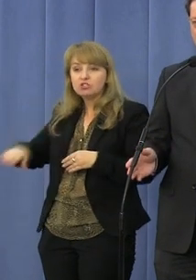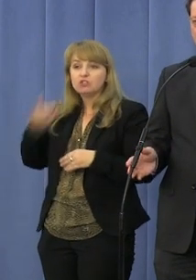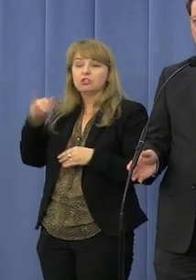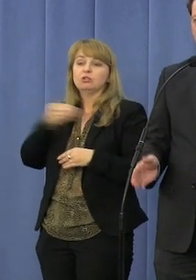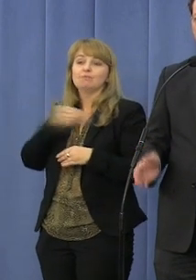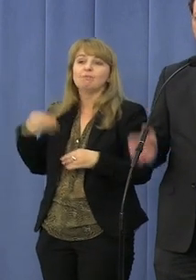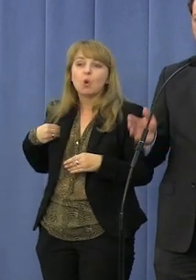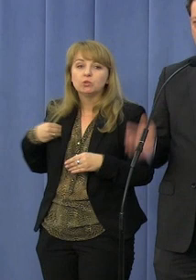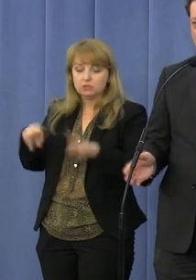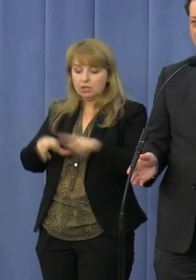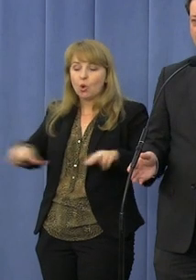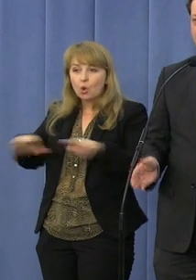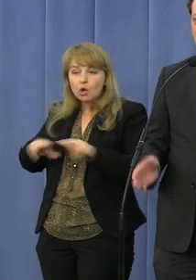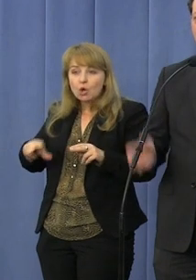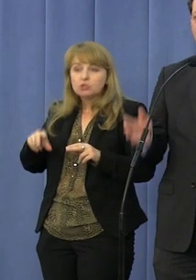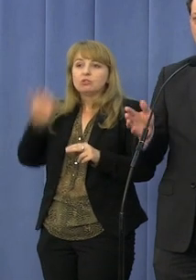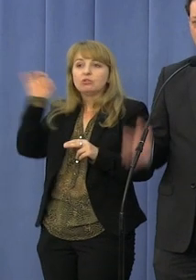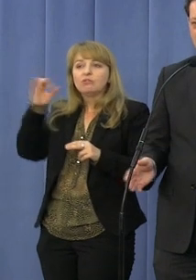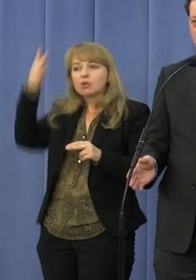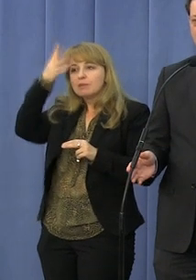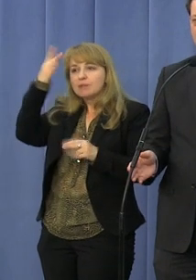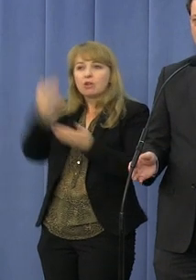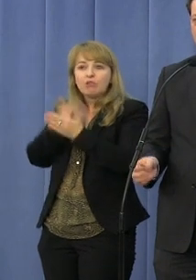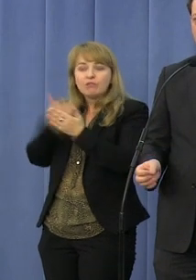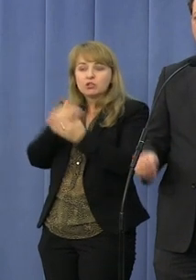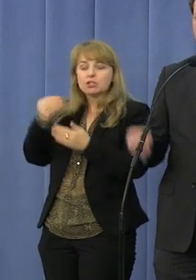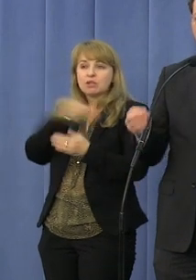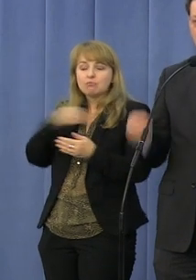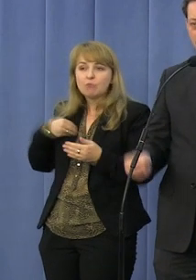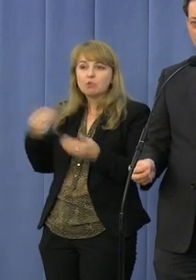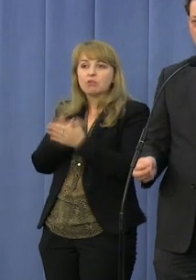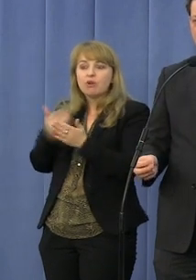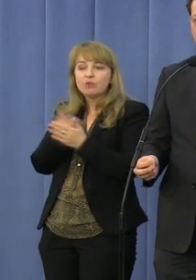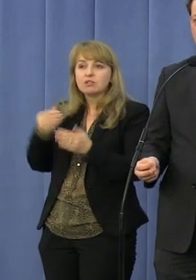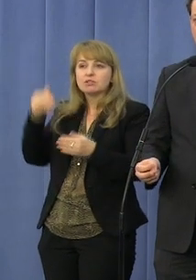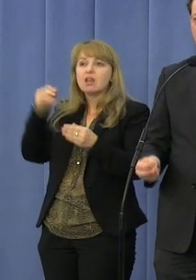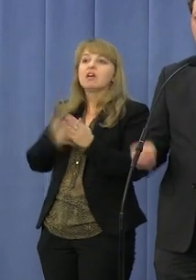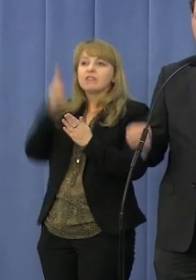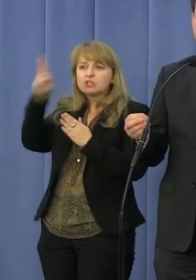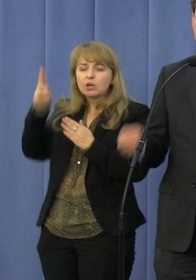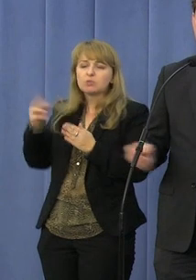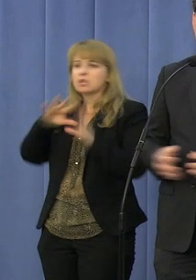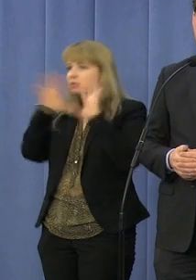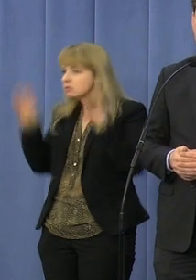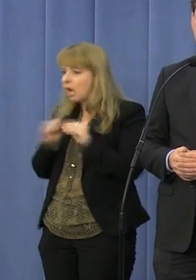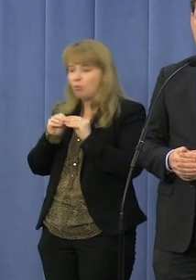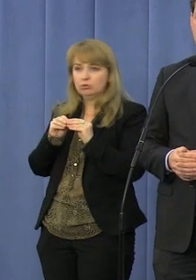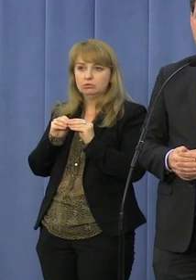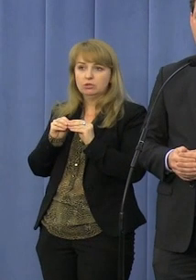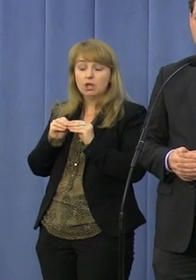z marzeń o nowoczesnej Polsce, o nowoczesnym wykształceniu, o gruntownym wykształceniu, które